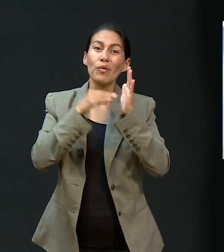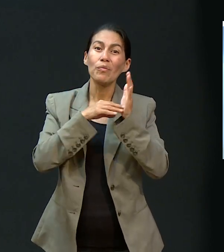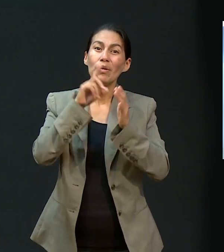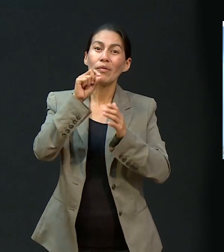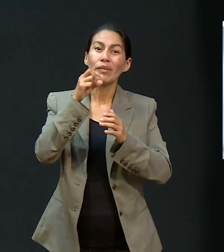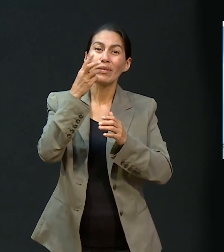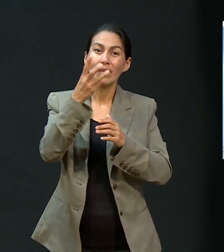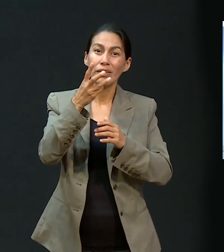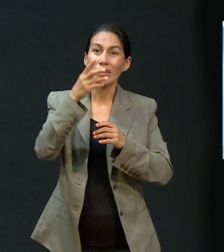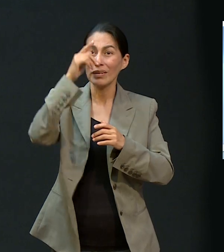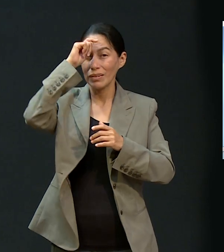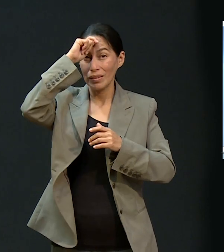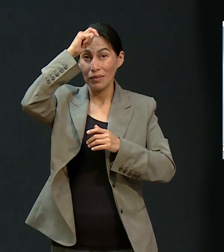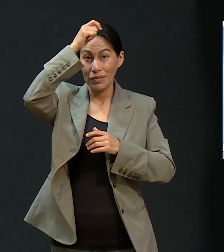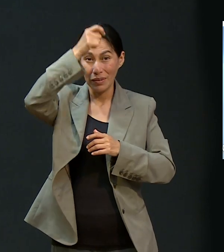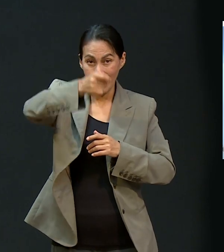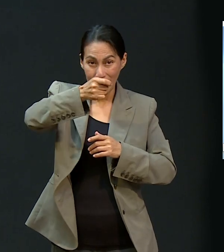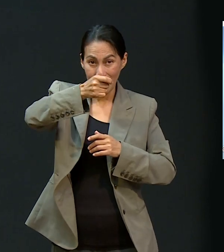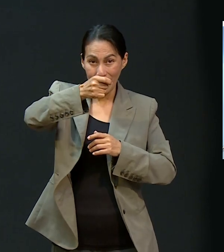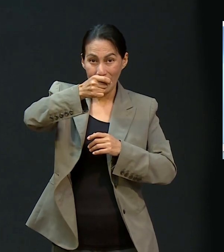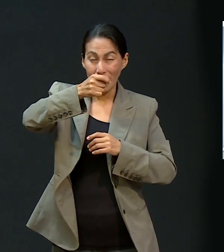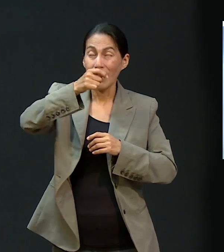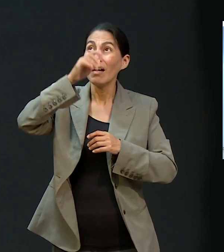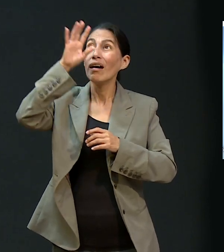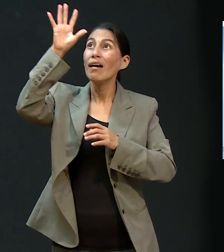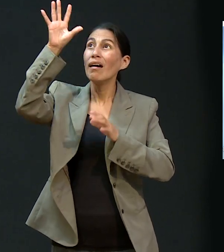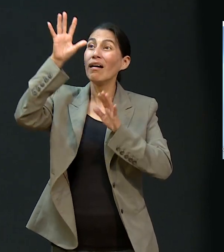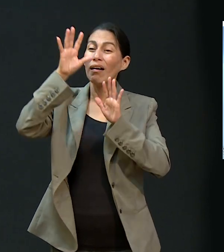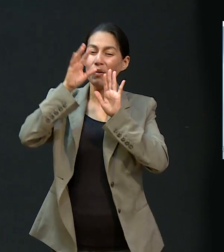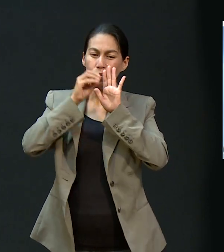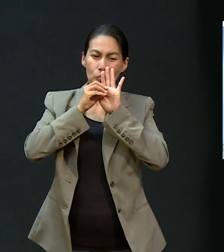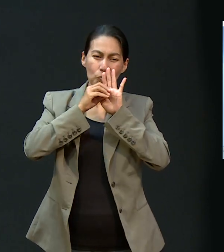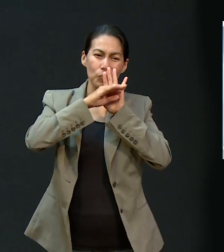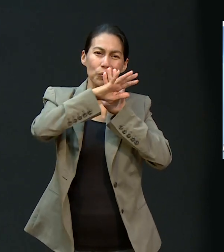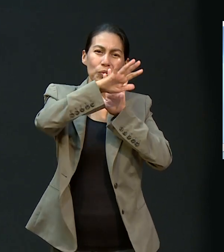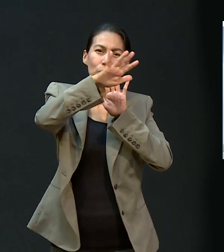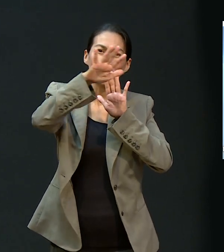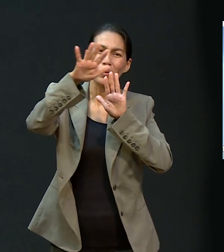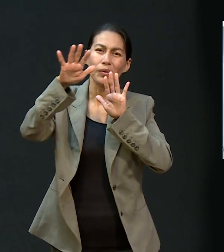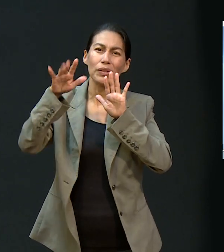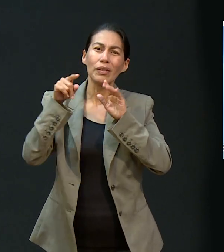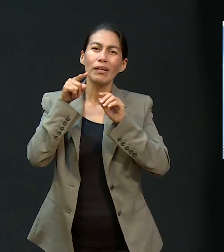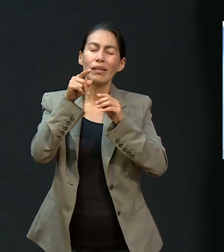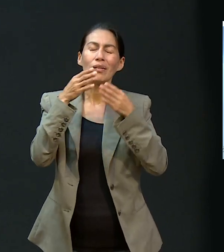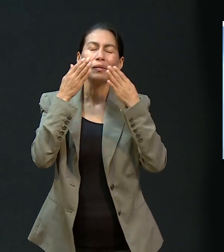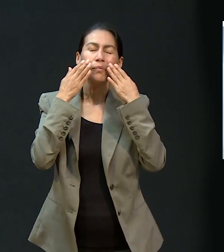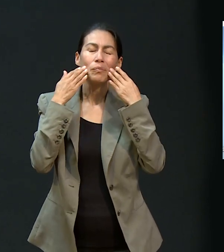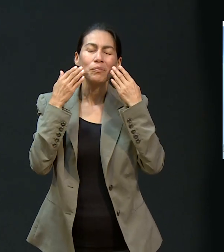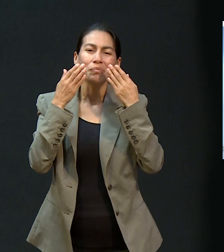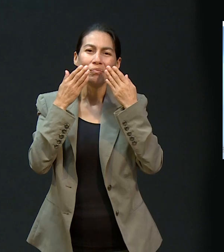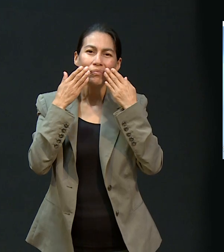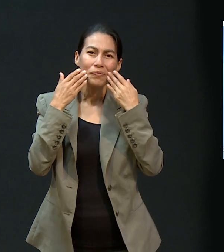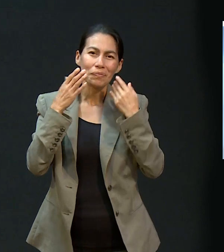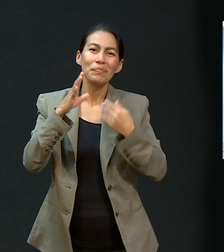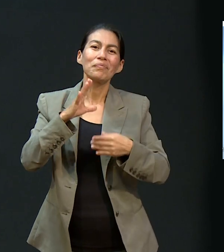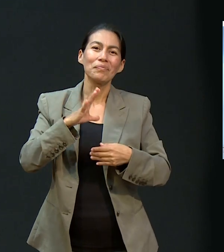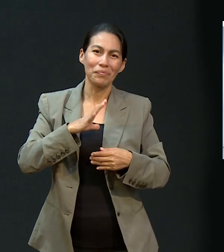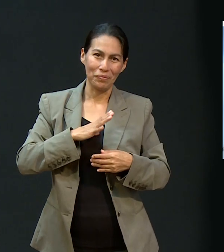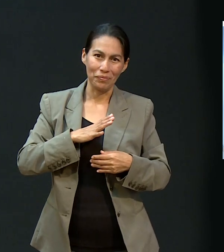Dios haga resplandecer su rostro durante el 2023 y tenga de ti misericordia.